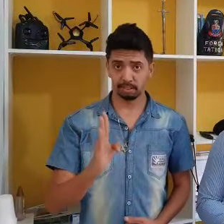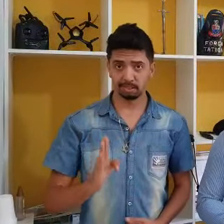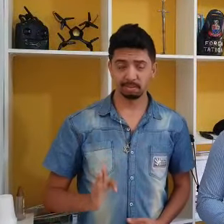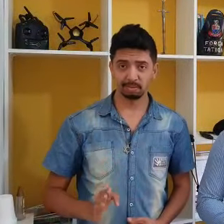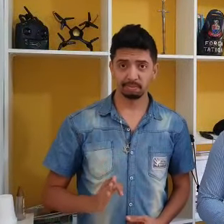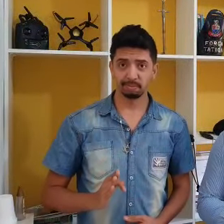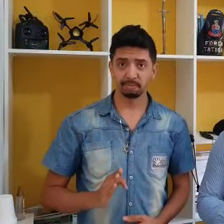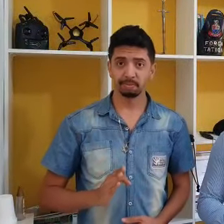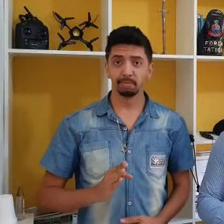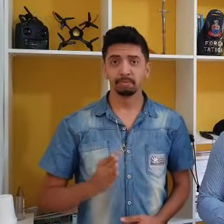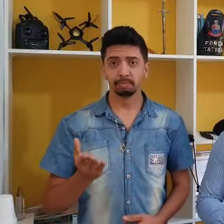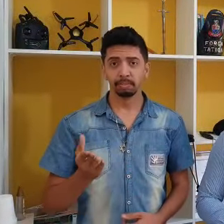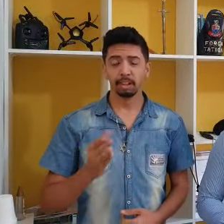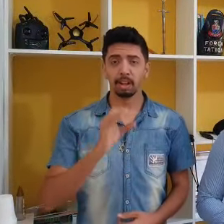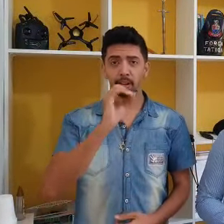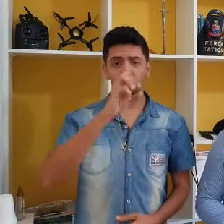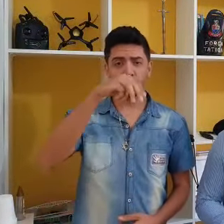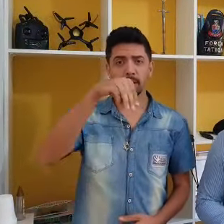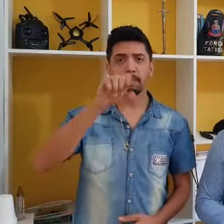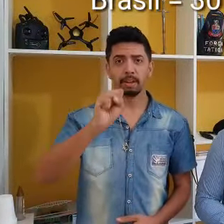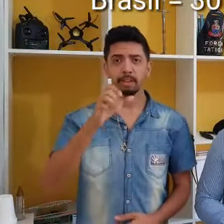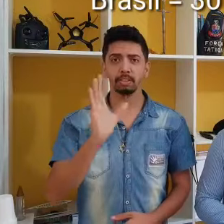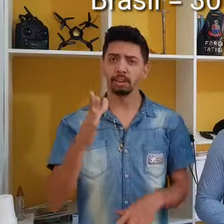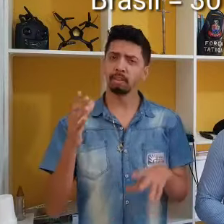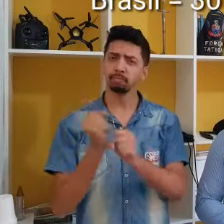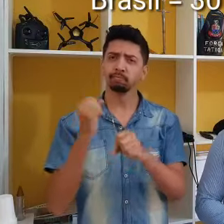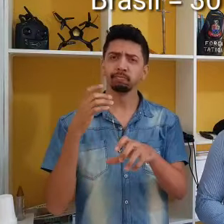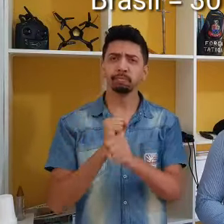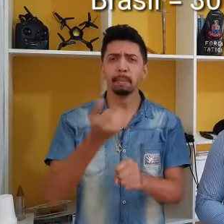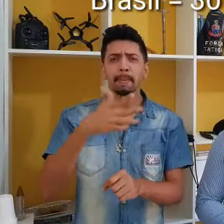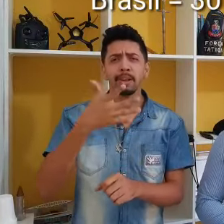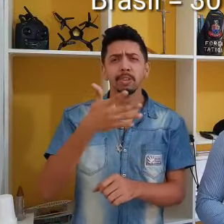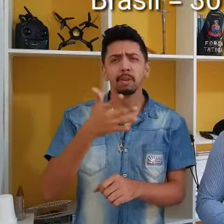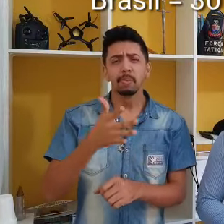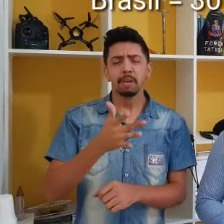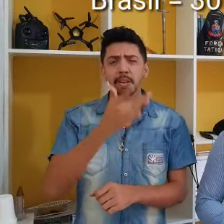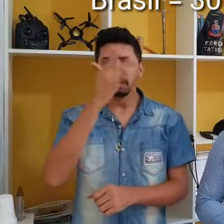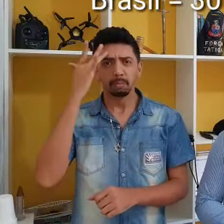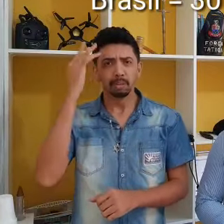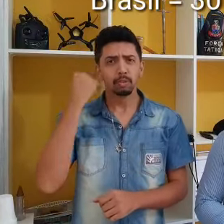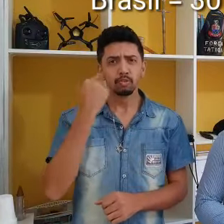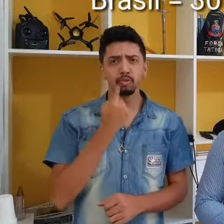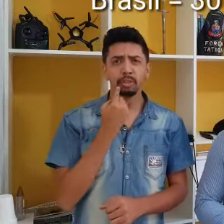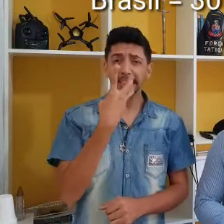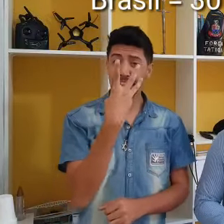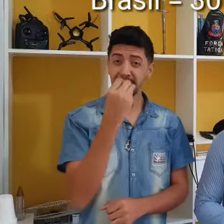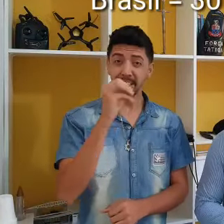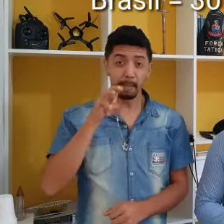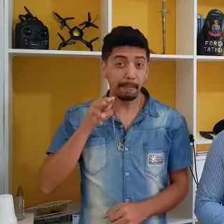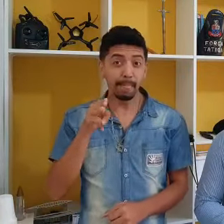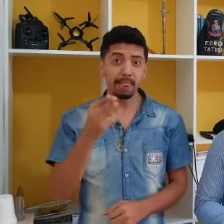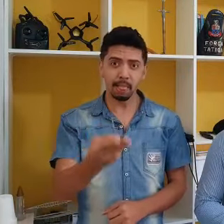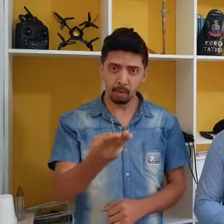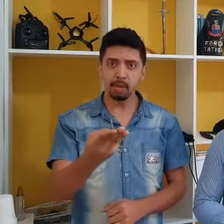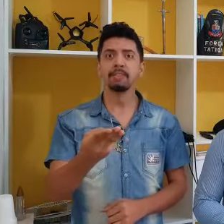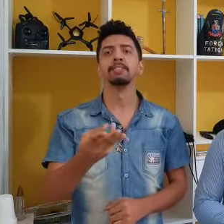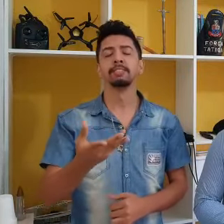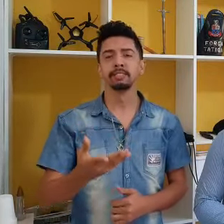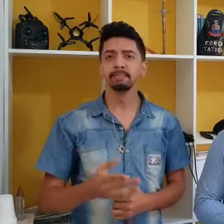segundo a OMS, tem aproximadamente 30 milhões de surdos e só na